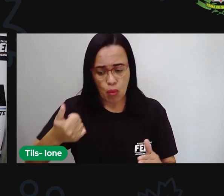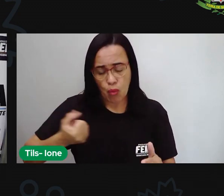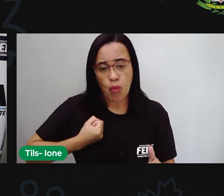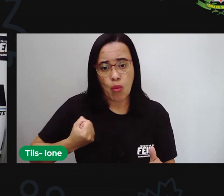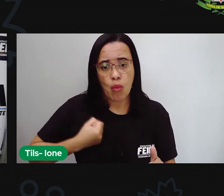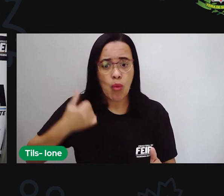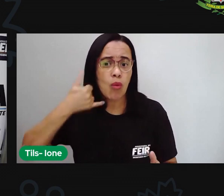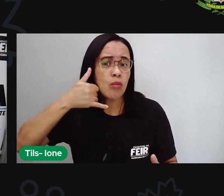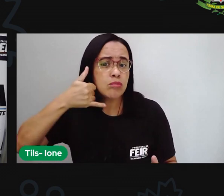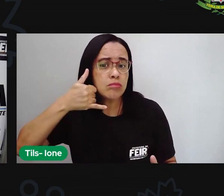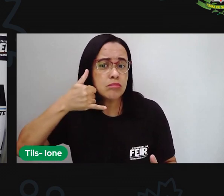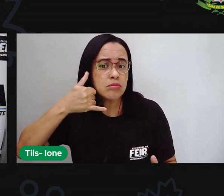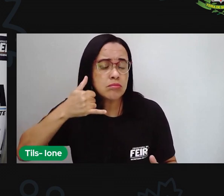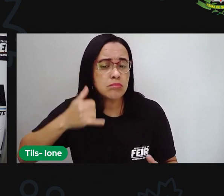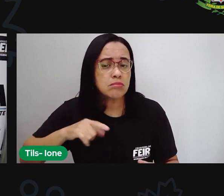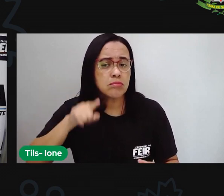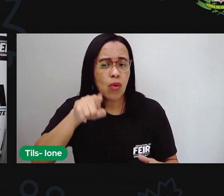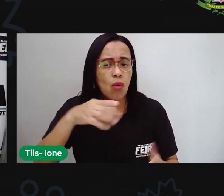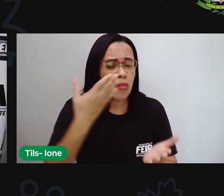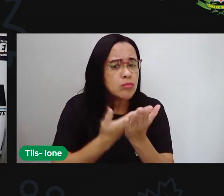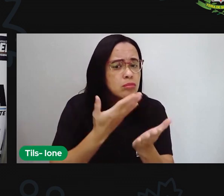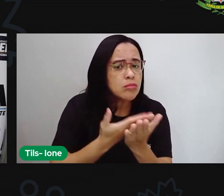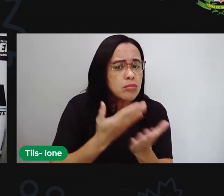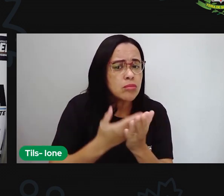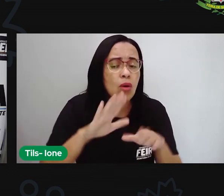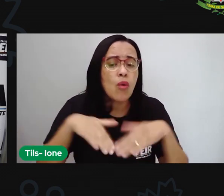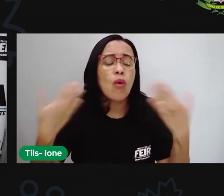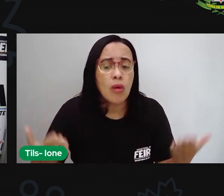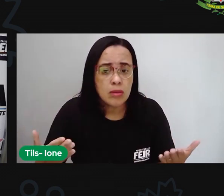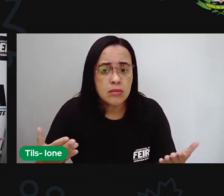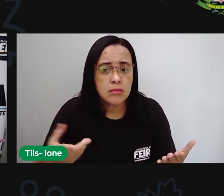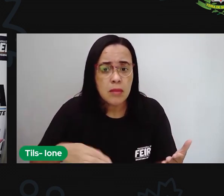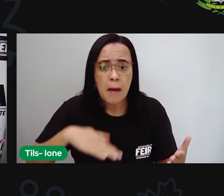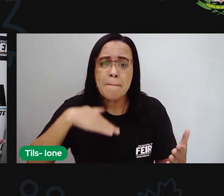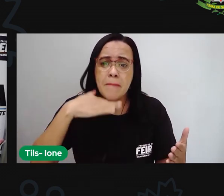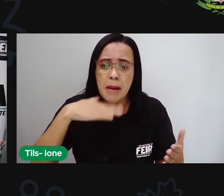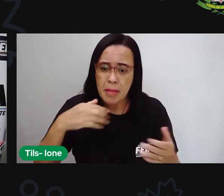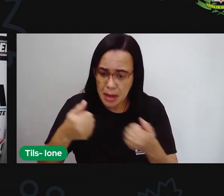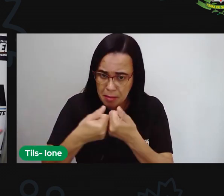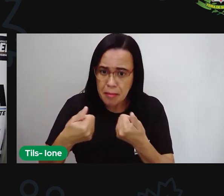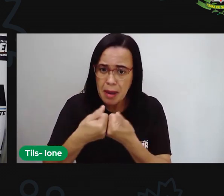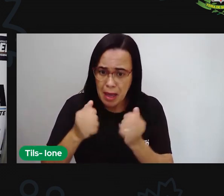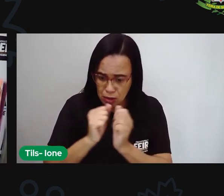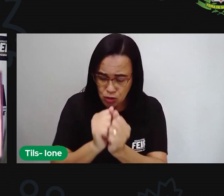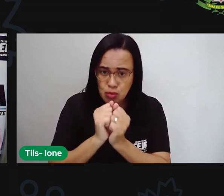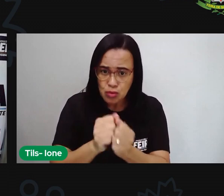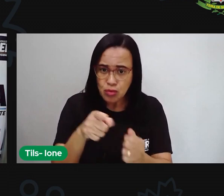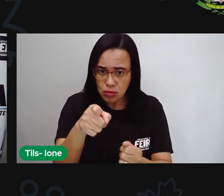onde você estuda? Sua mãe fica perto de você?